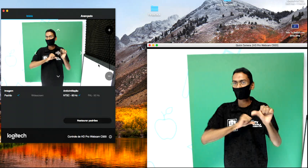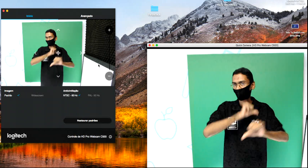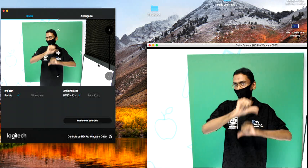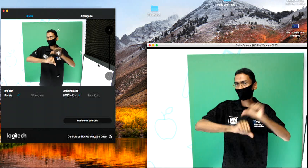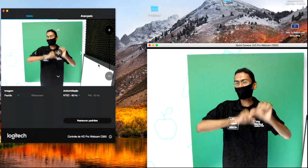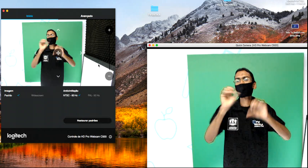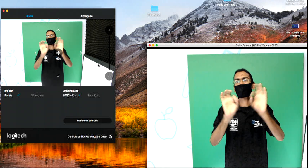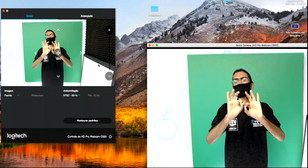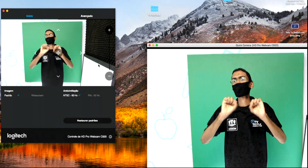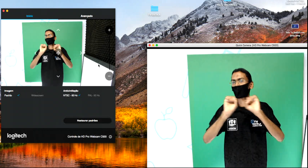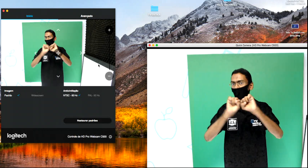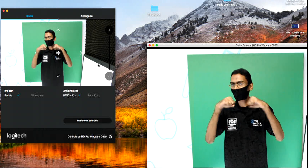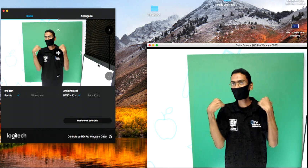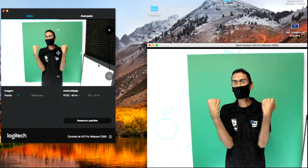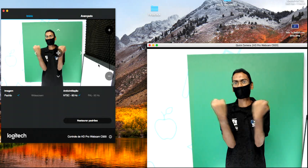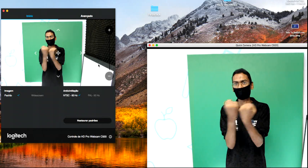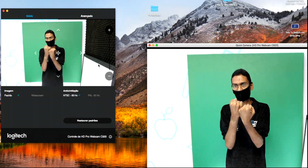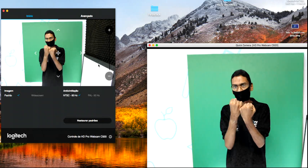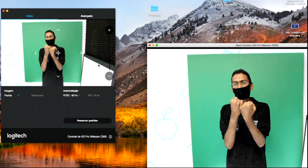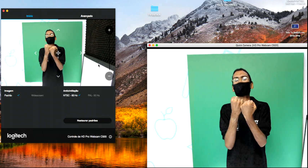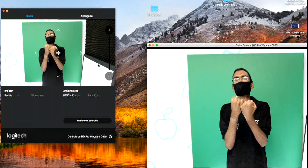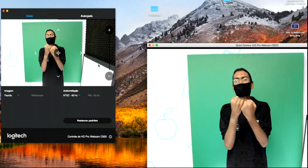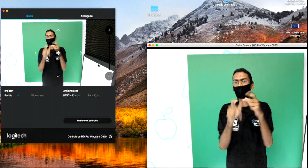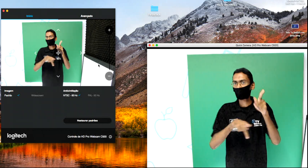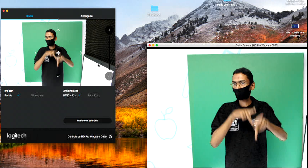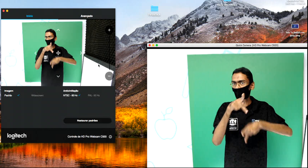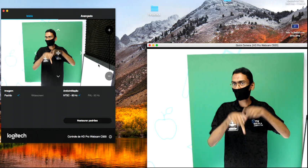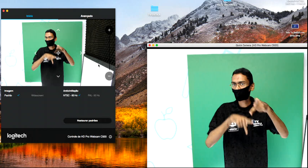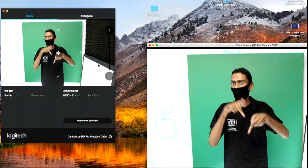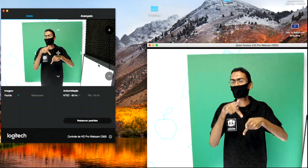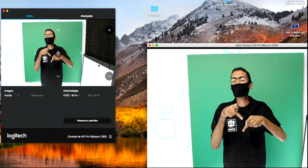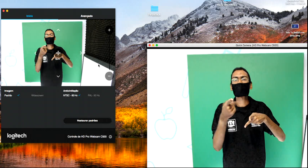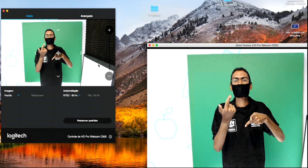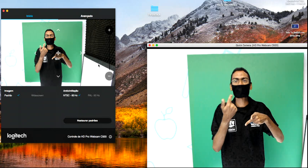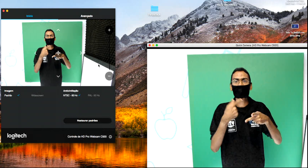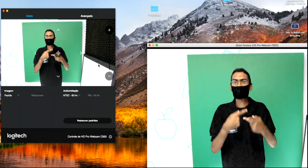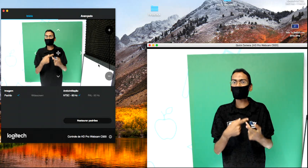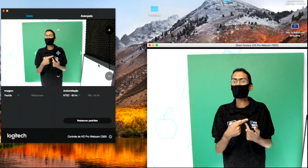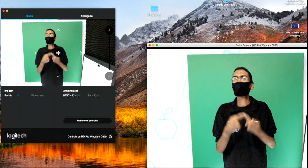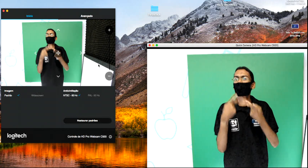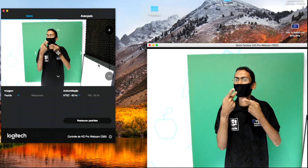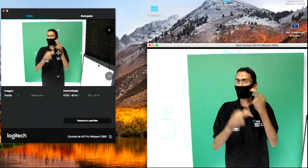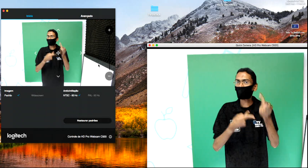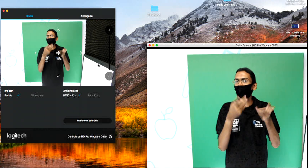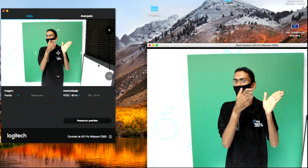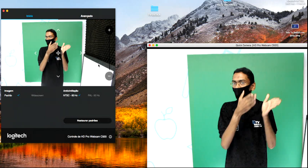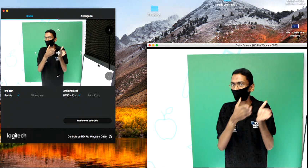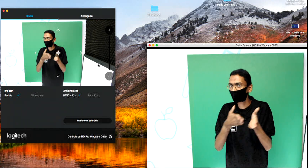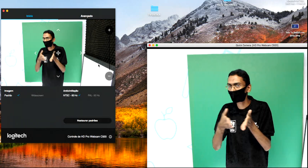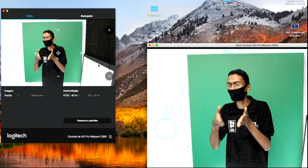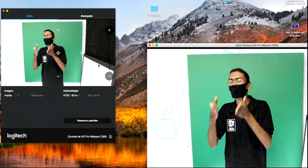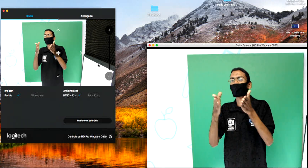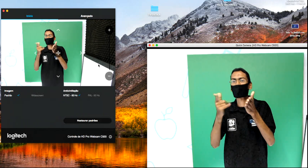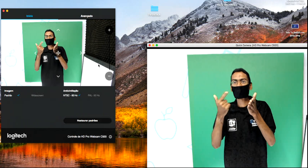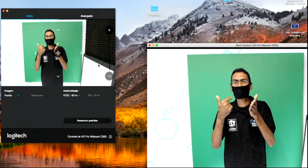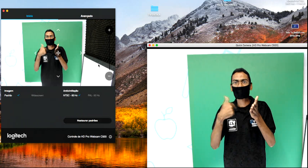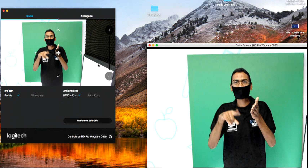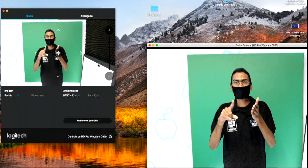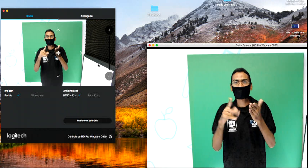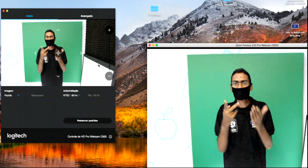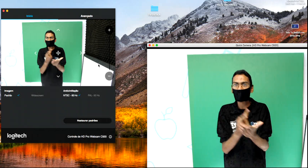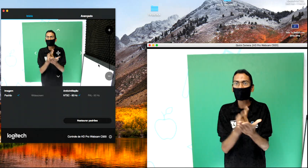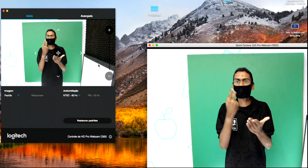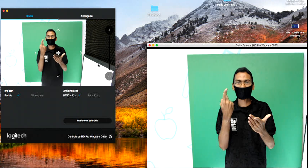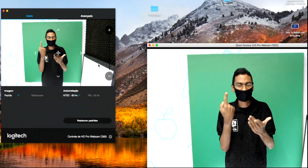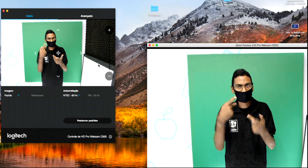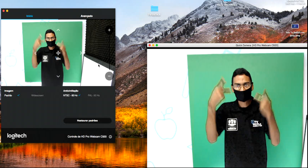das sociedades e civilizações, é uma forma de contar o tempo a partir da ação dos seres humanos na Terra,